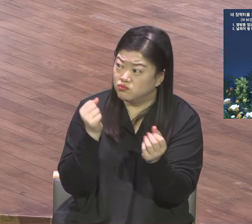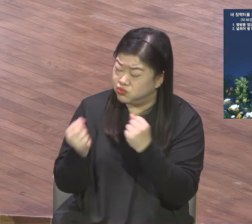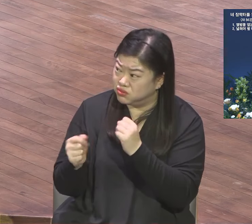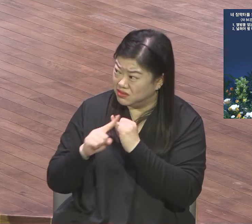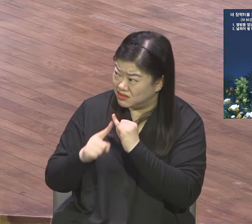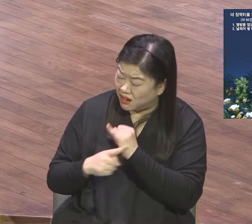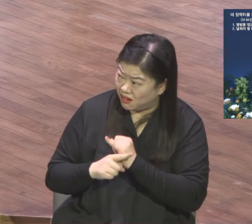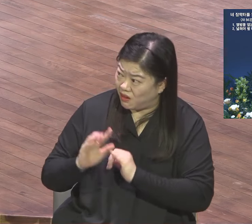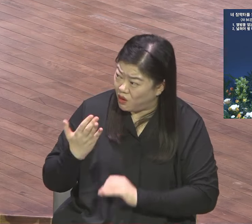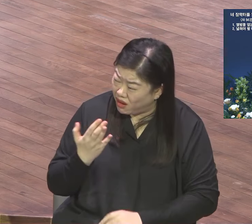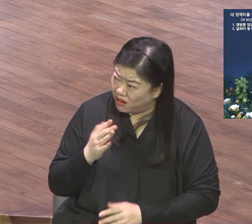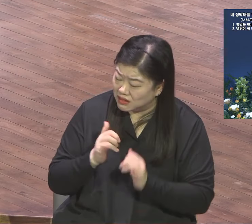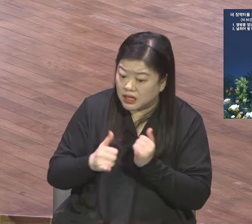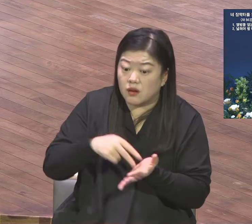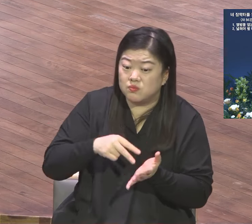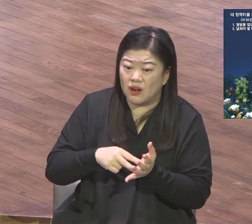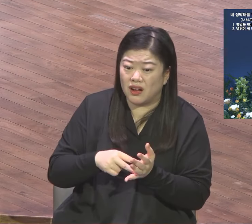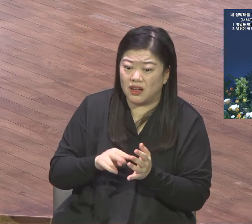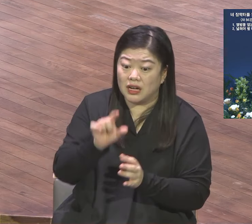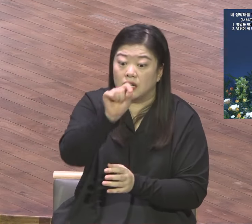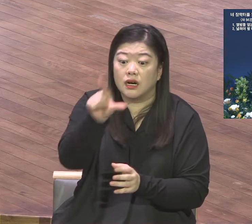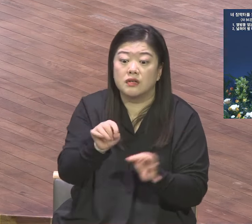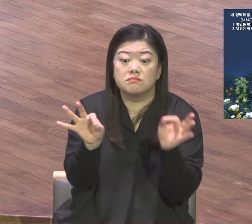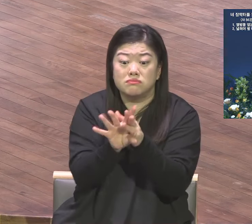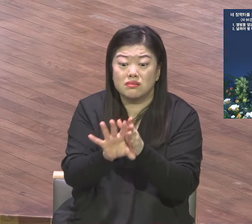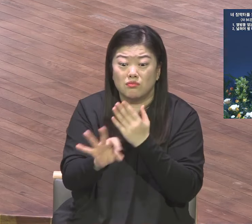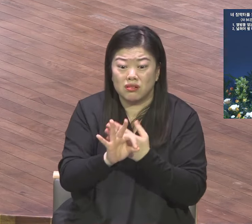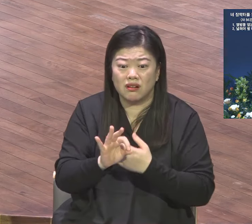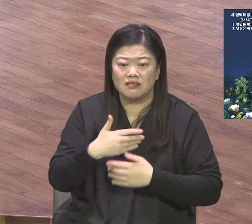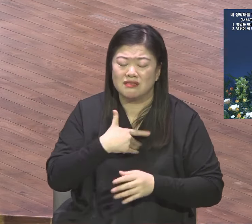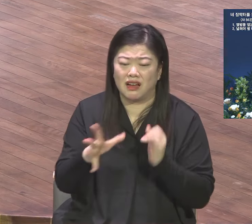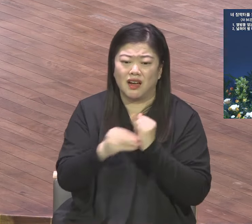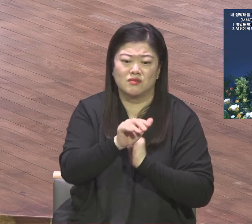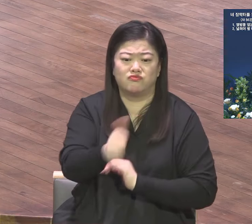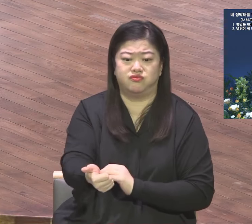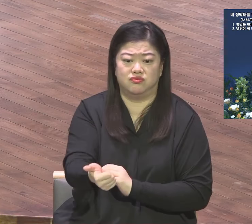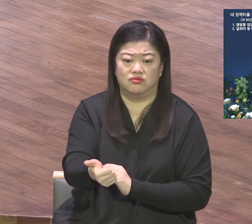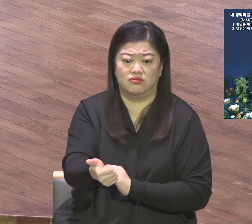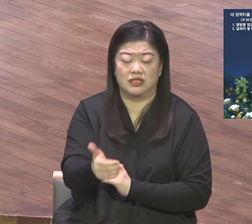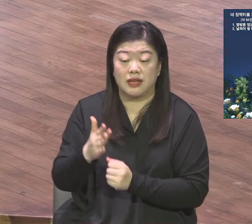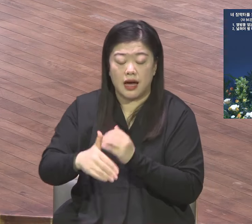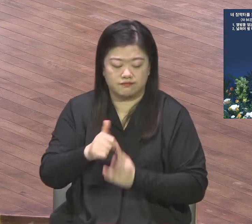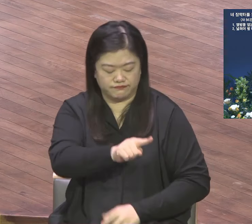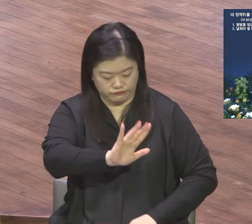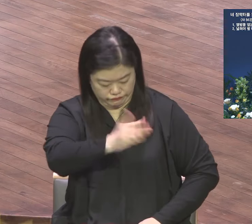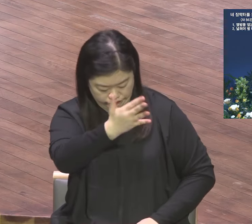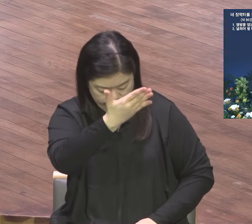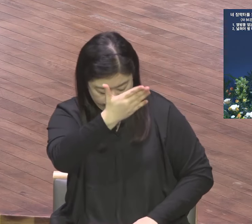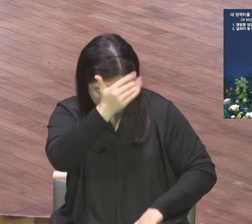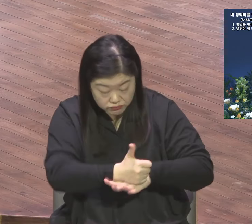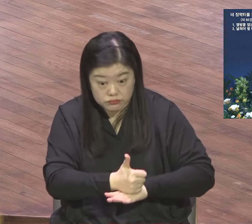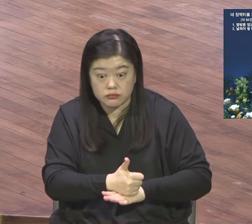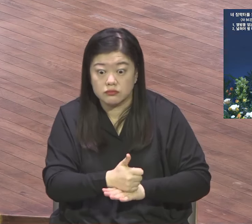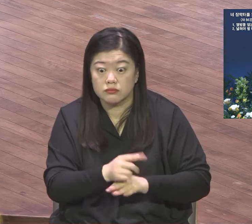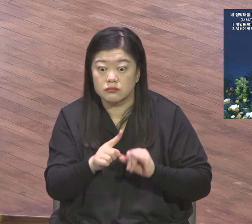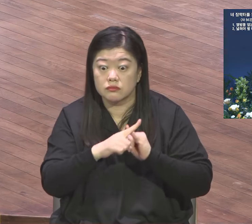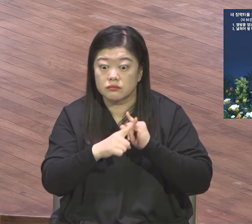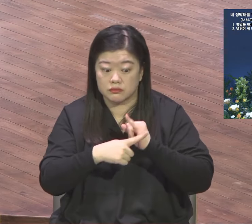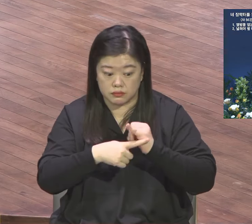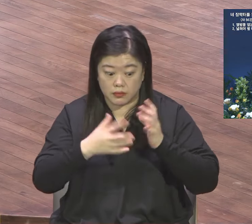우리가 믿음을 가지고 24기도 하면 돼요 믿음 가지고 아멘 사람 말 듣고 하지 말고 내 결심이